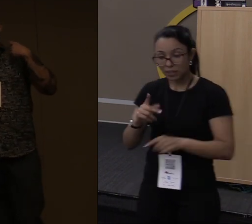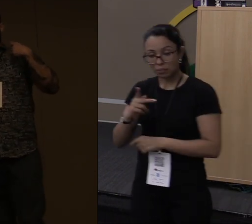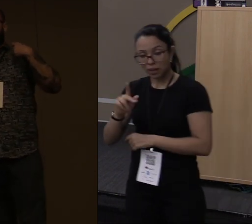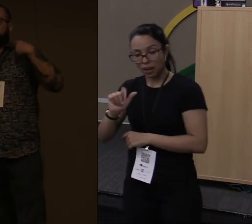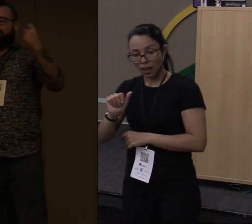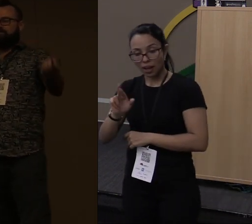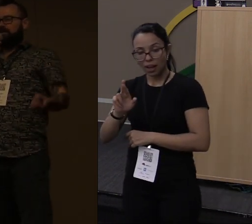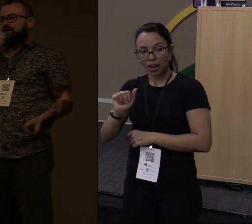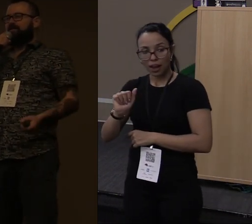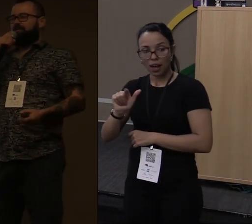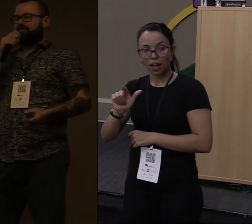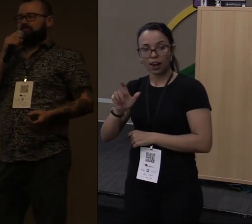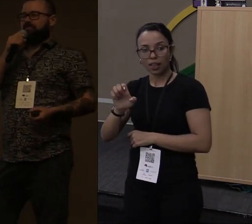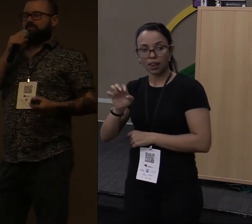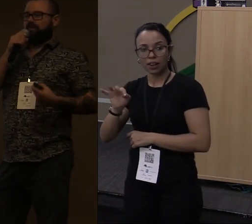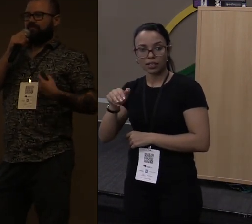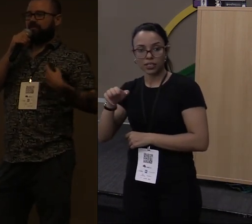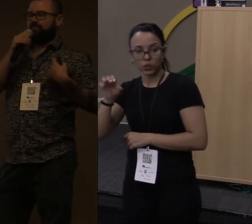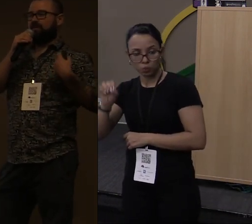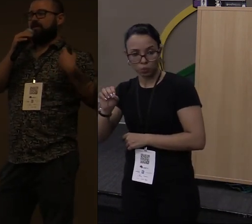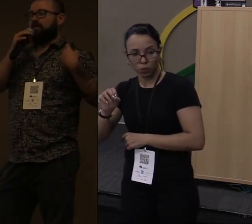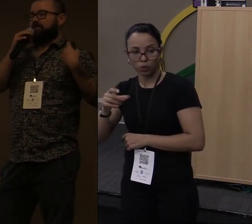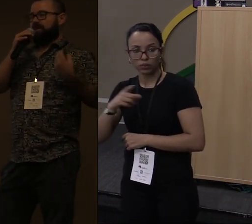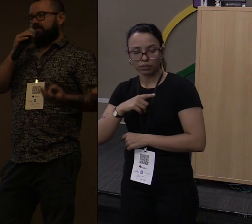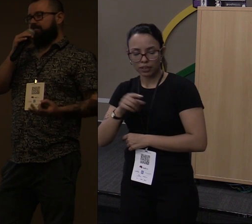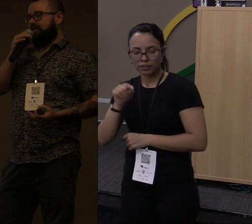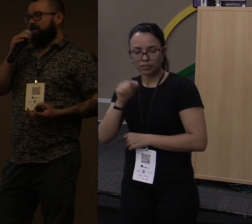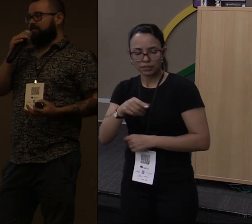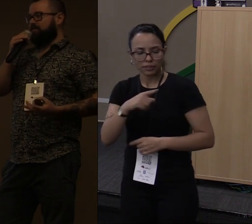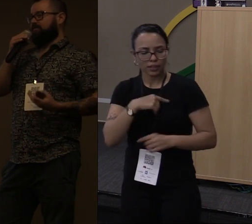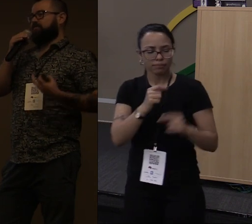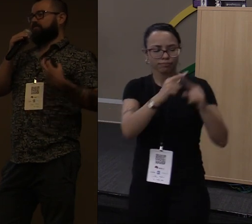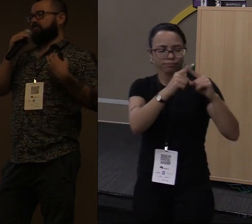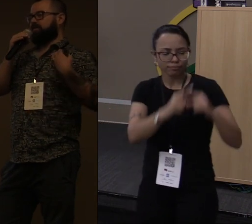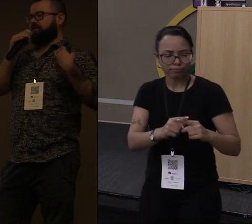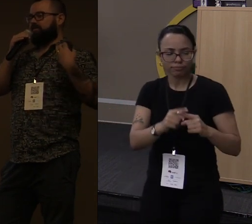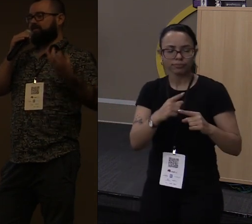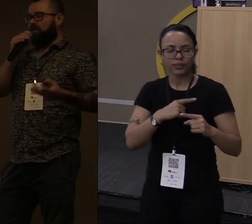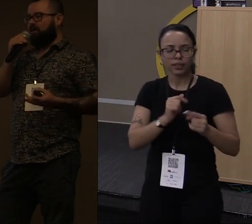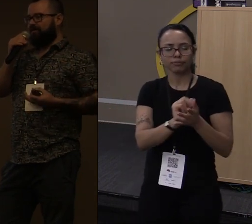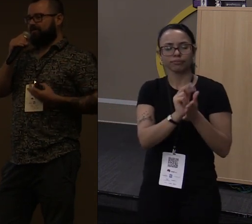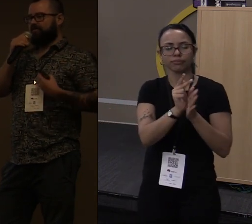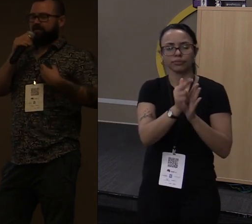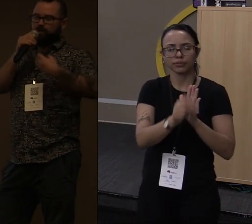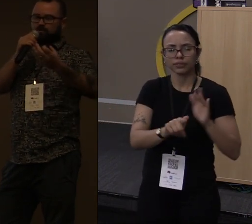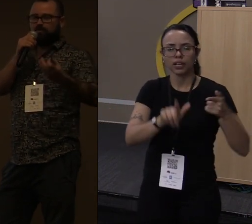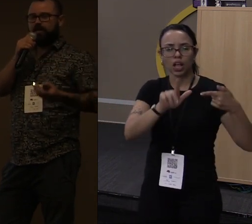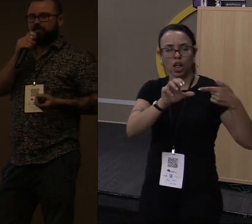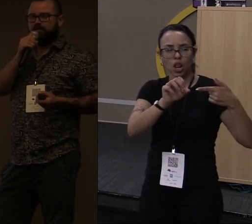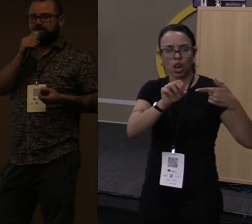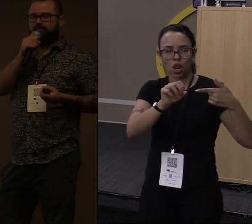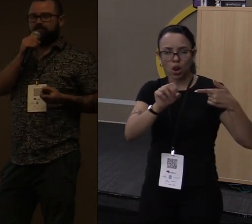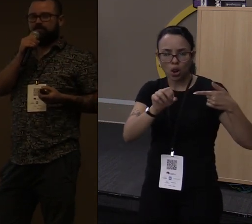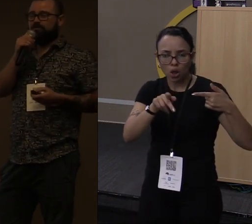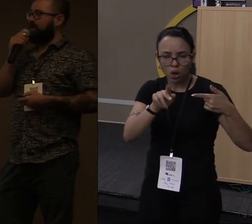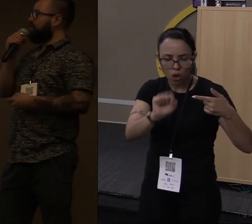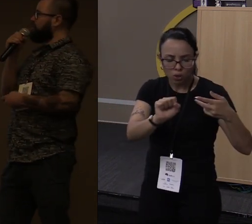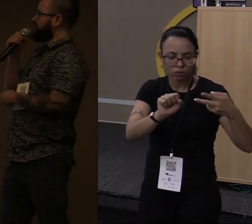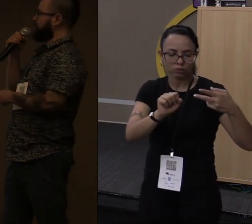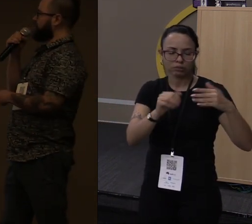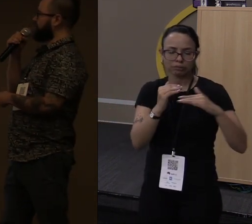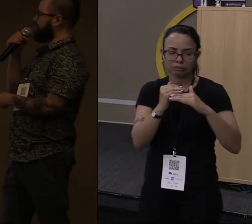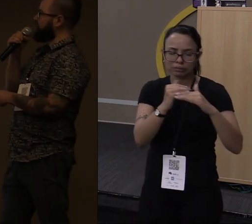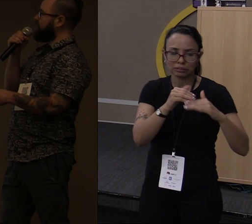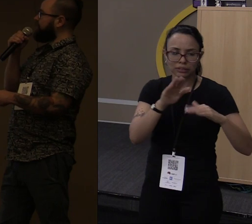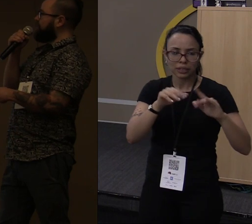traz toda aquela coisa de você fazer Shared States, de você fazer Locks, depende do paradigma que você vai usar.